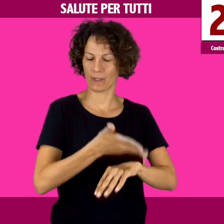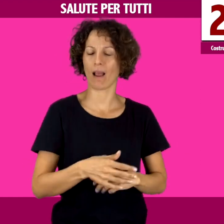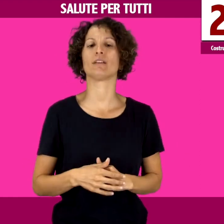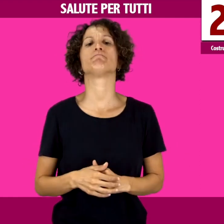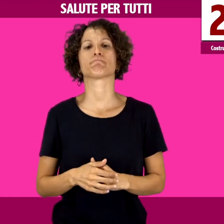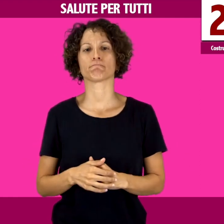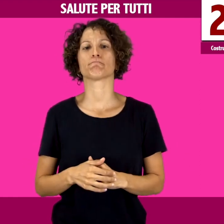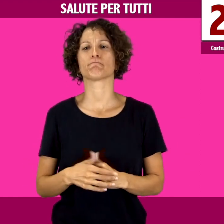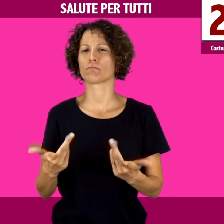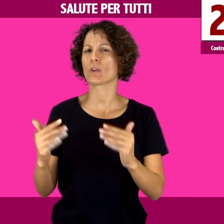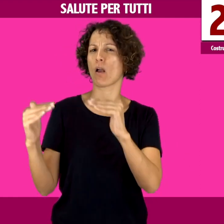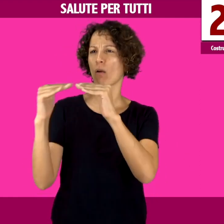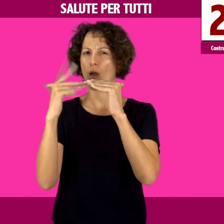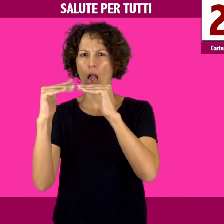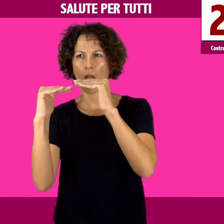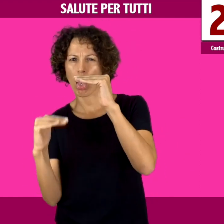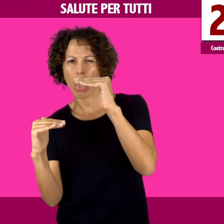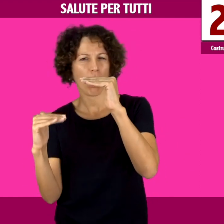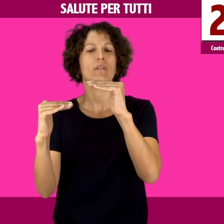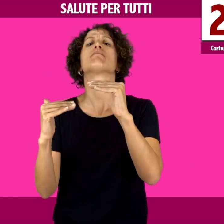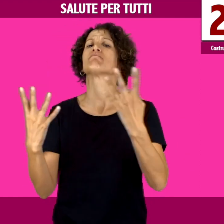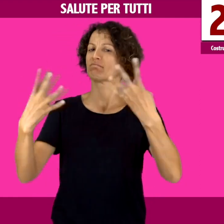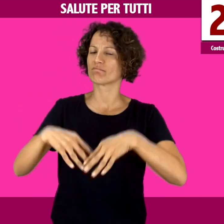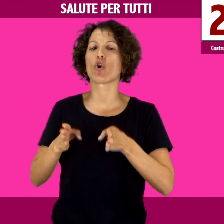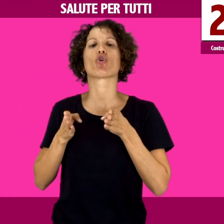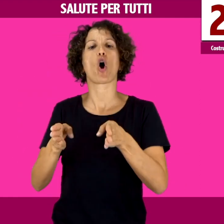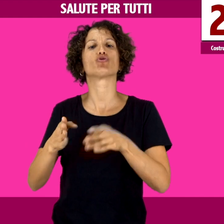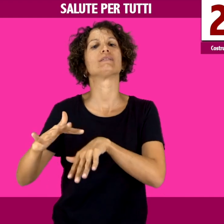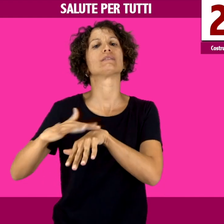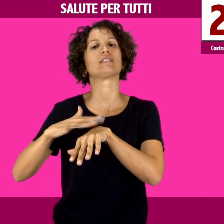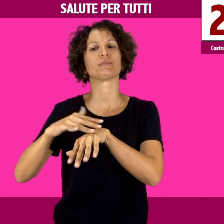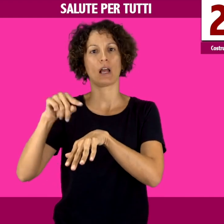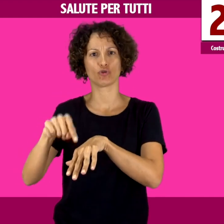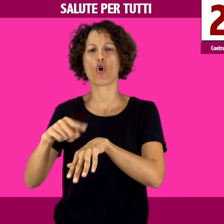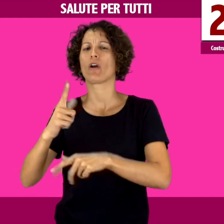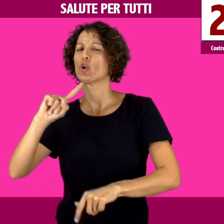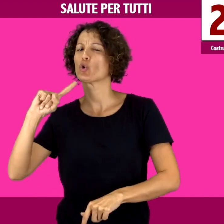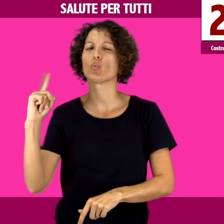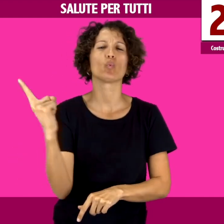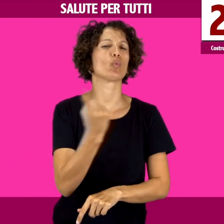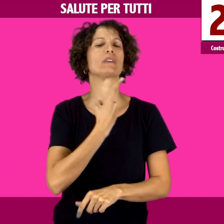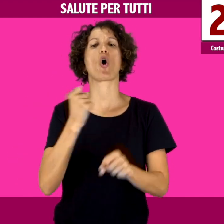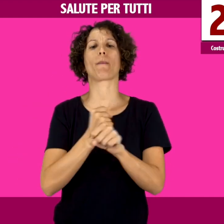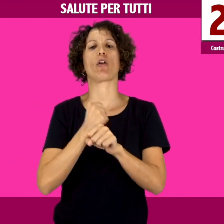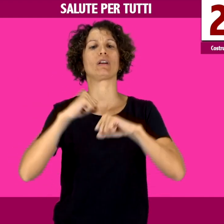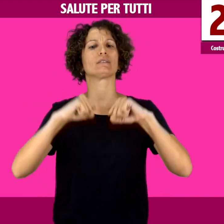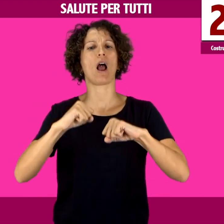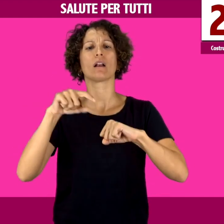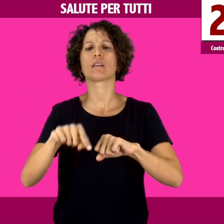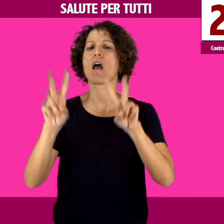accessibili, di contrastare le disuguaglianze di salute con un corso di sensibilizzazione sul paziente sordo destinato